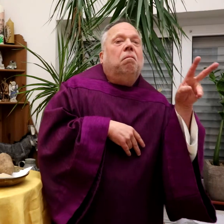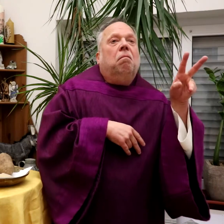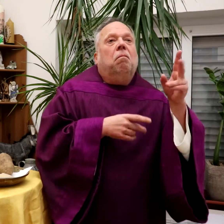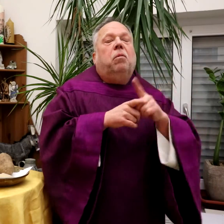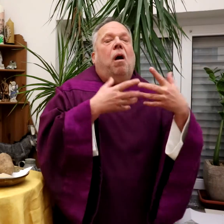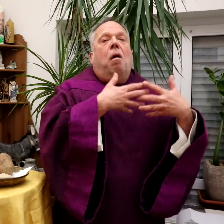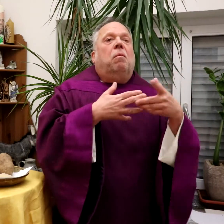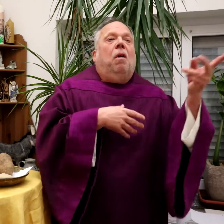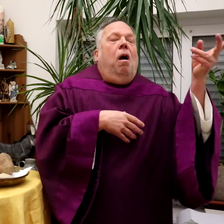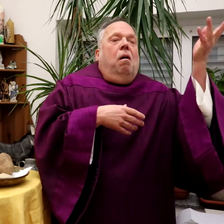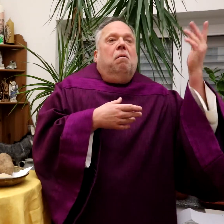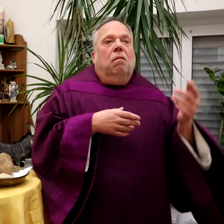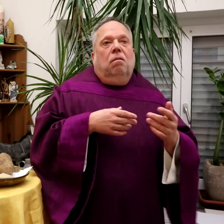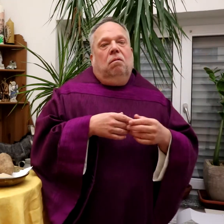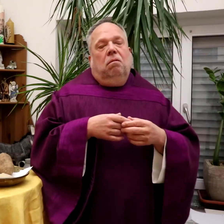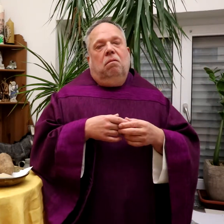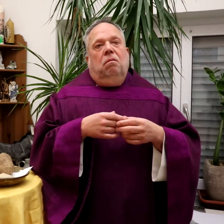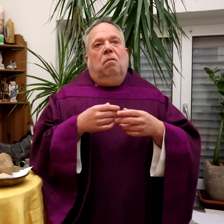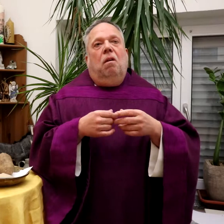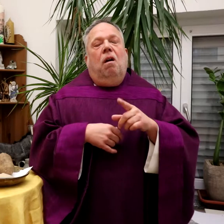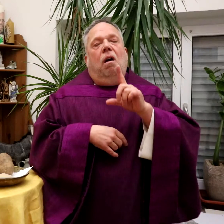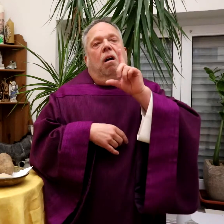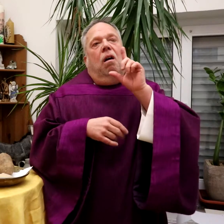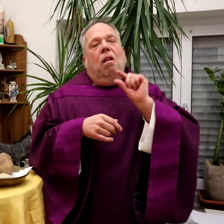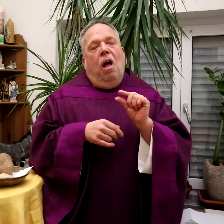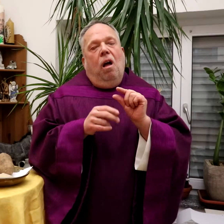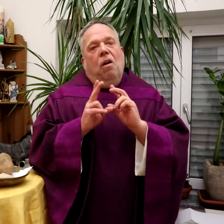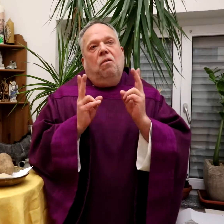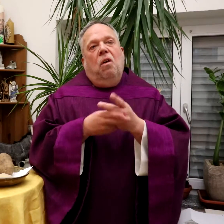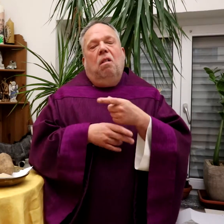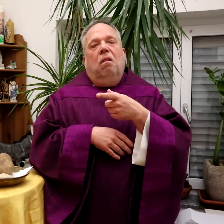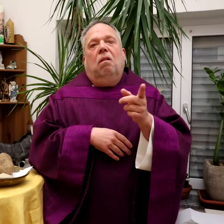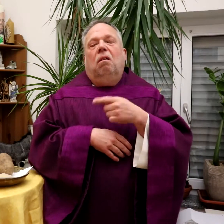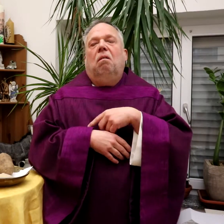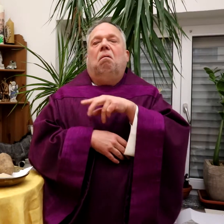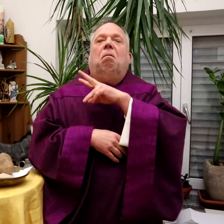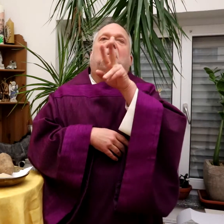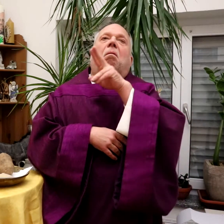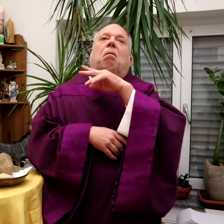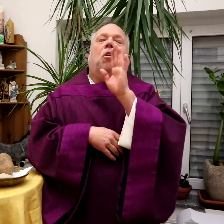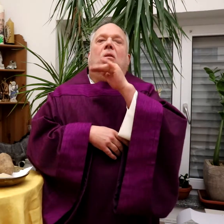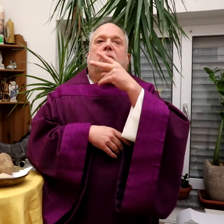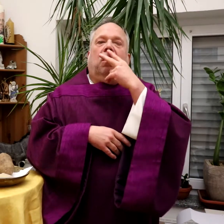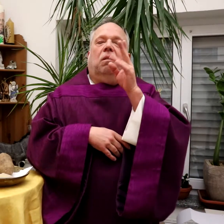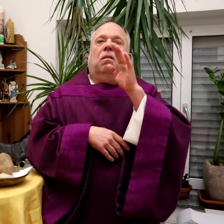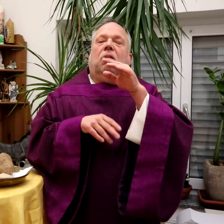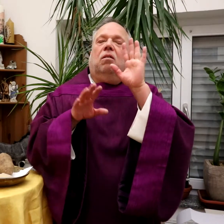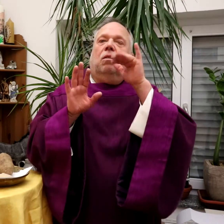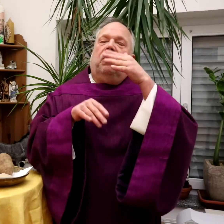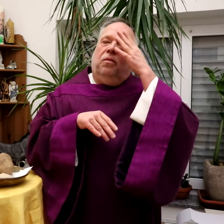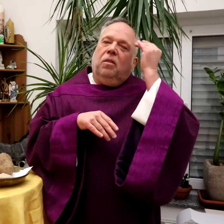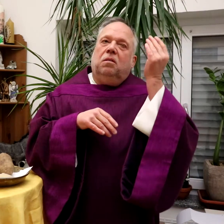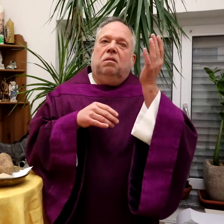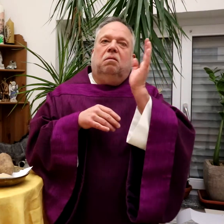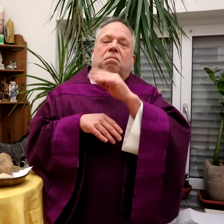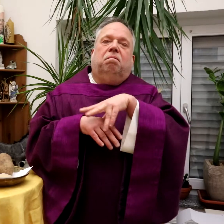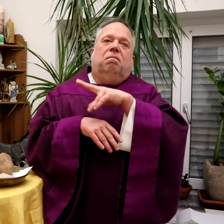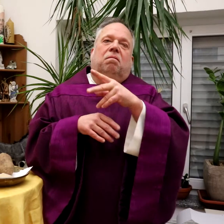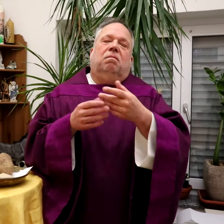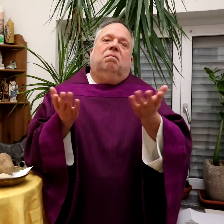Ich nehme noch ein weiteres Beispiel. Es gibt riesengroße Völker und es gibt ganz kleine Völker, die man quasi übersieht oder